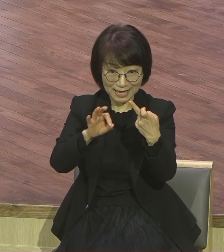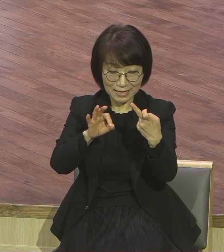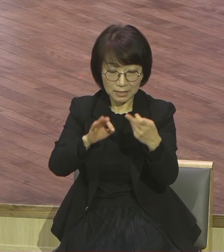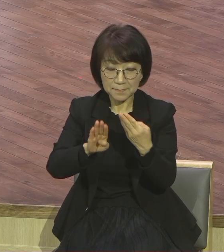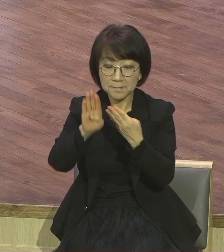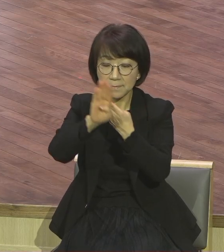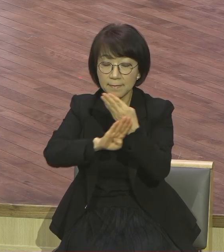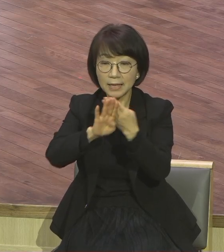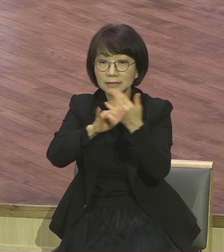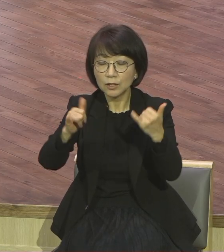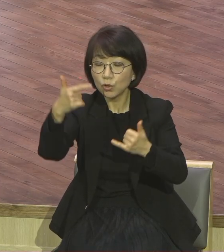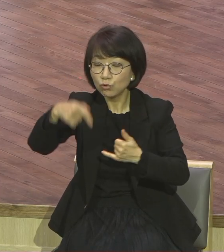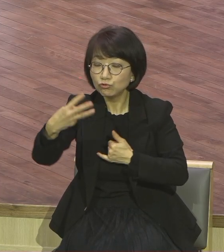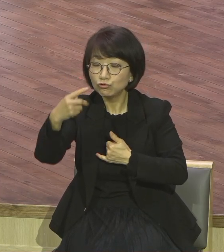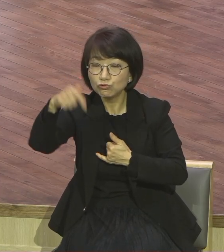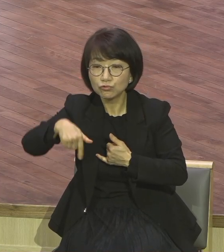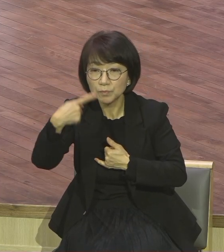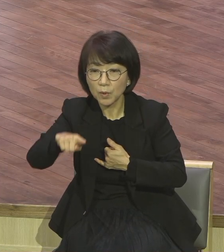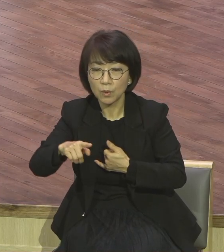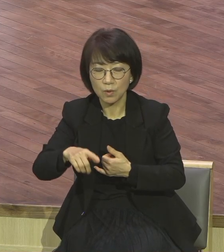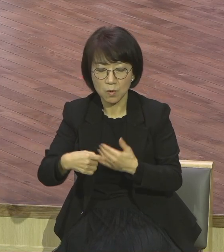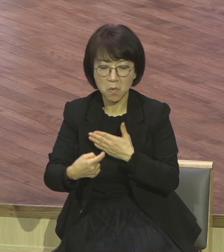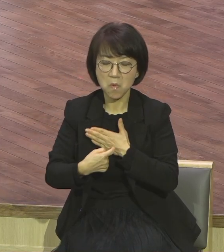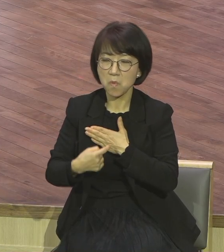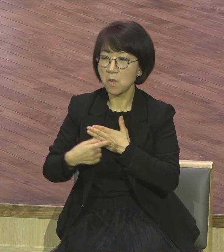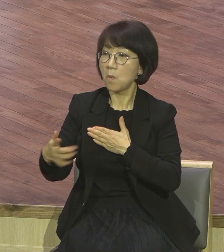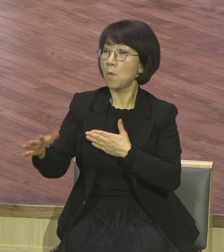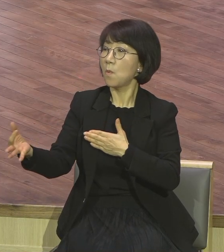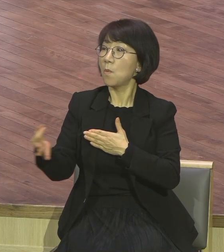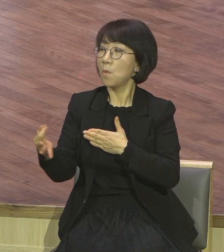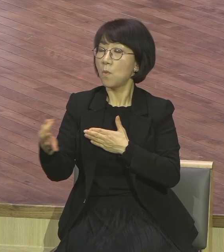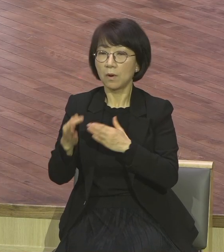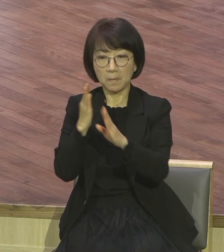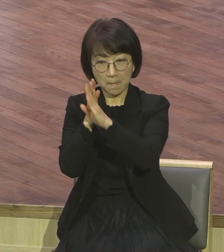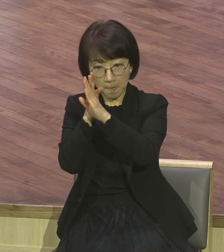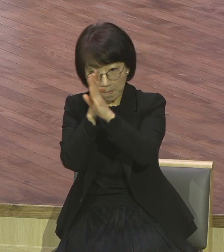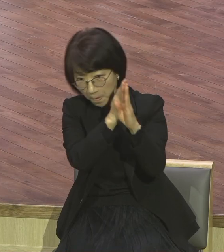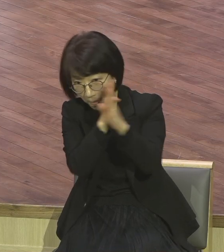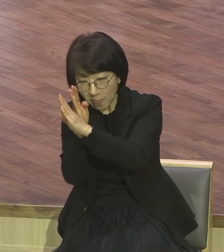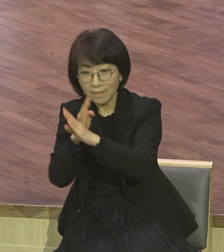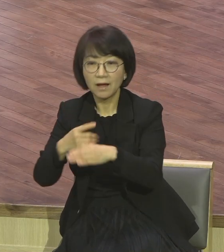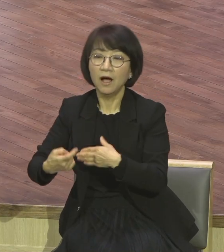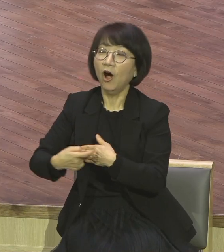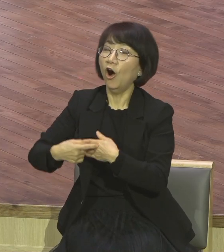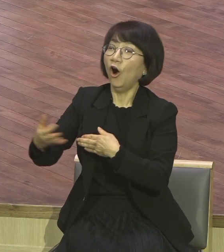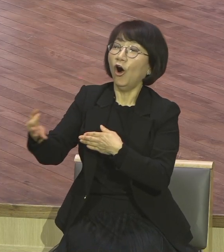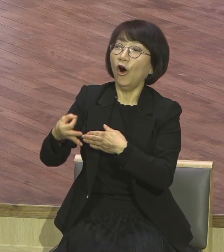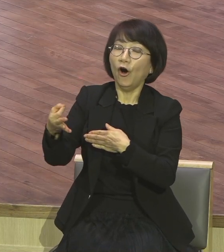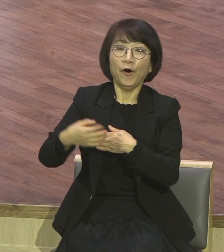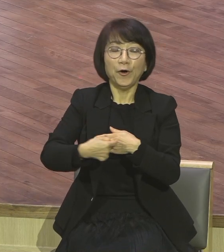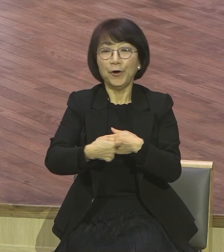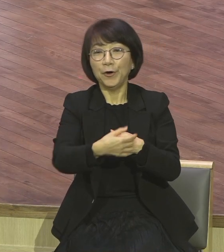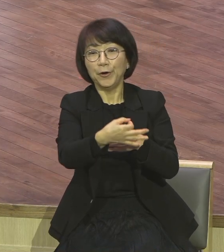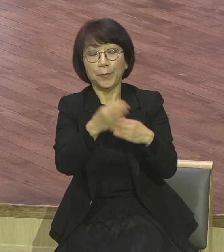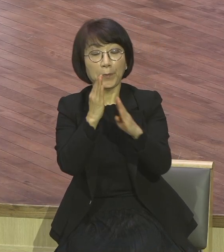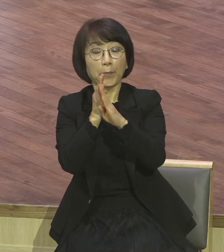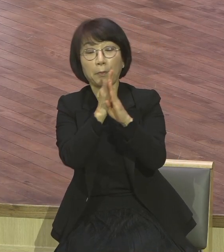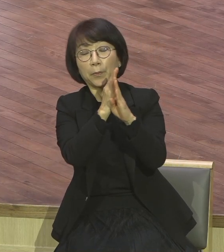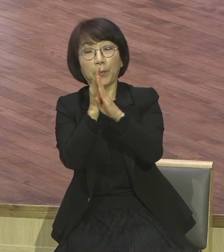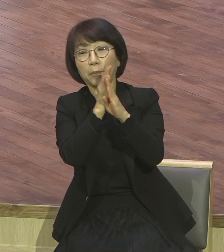그렇게 말씀하셨어요 외식이라고 그랬어요 외식주의 형식주의 위선 이런